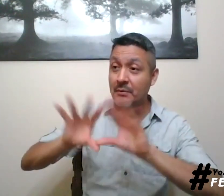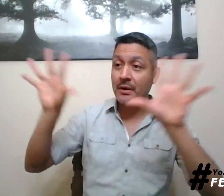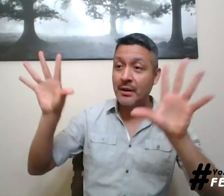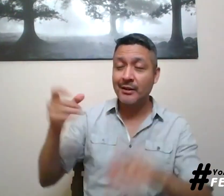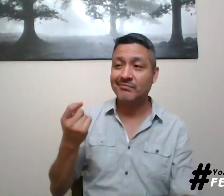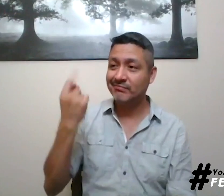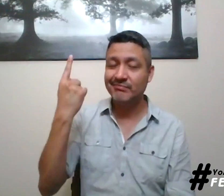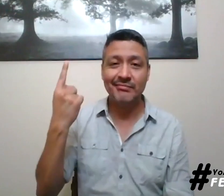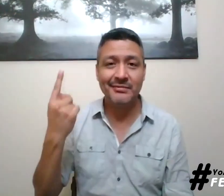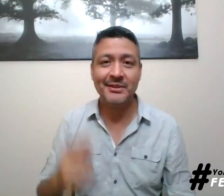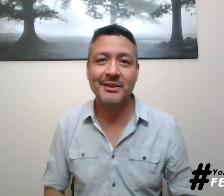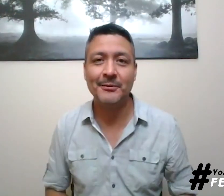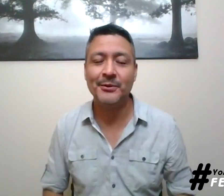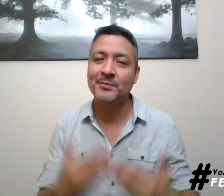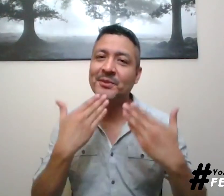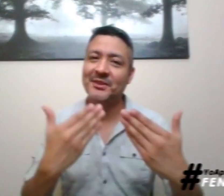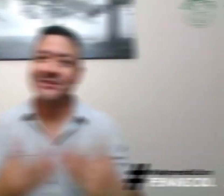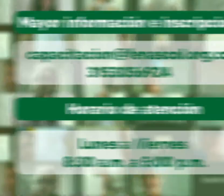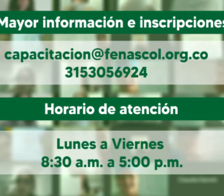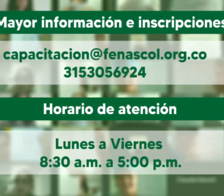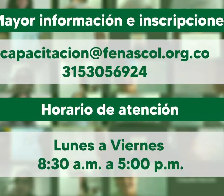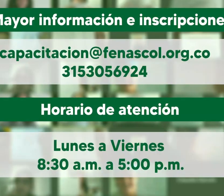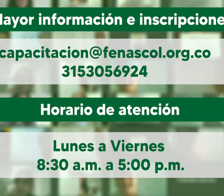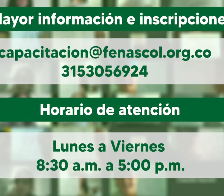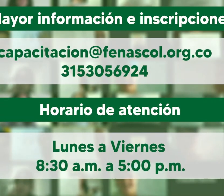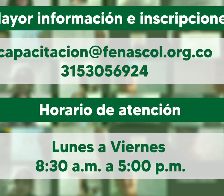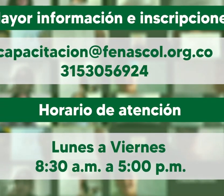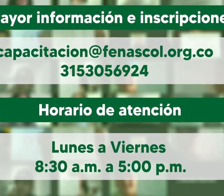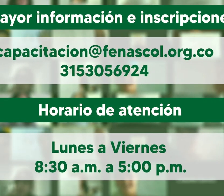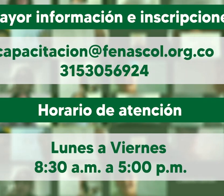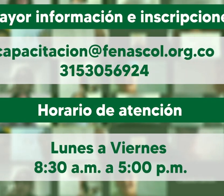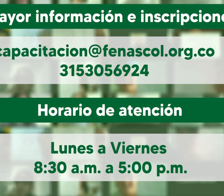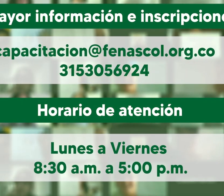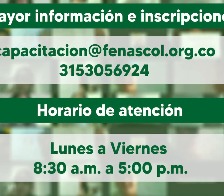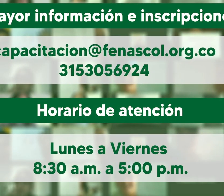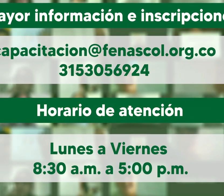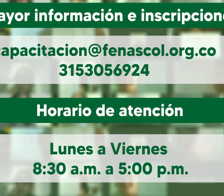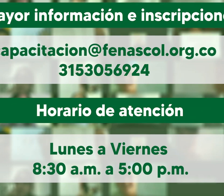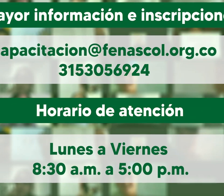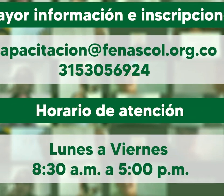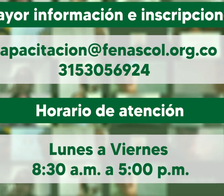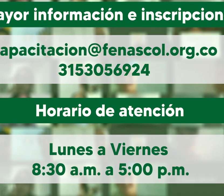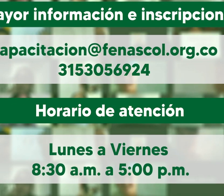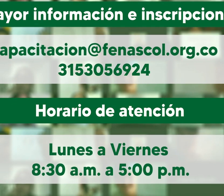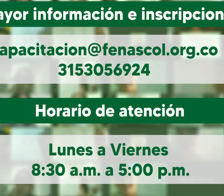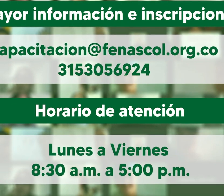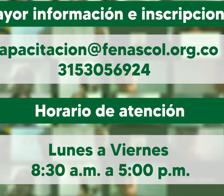muy clara y comprensible. Muchas gracias. Para mayor información e inscripciones a los cursos de lengua de señas colombiana de